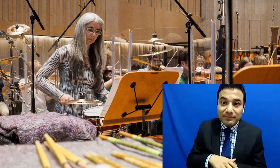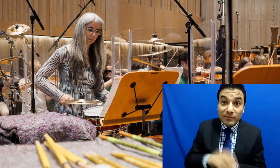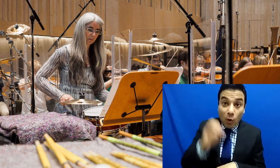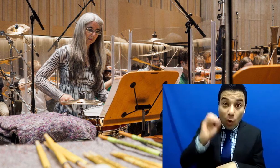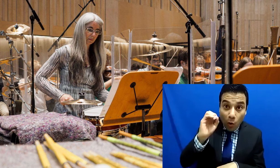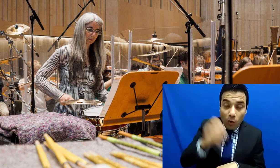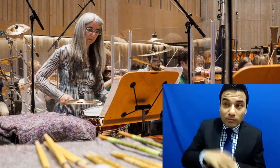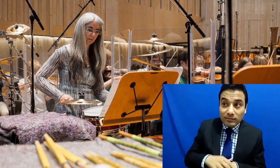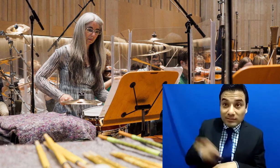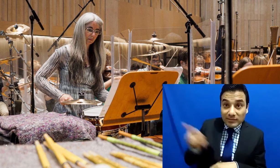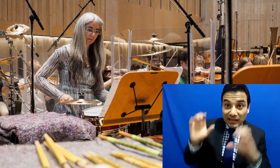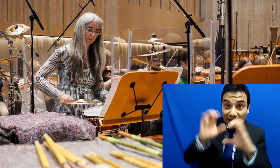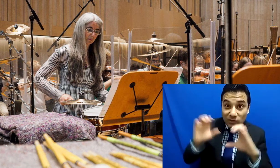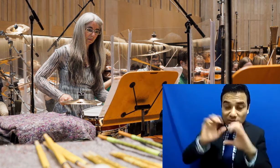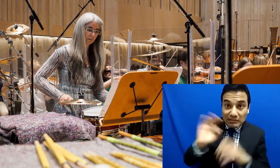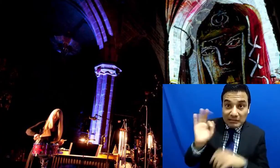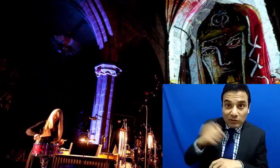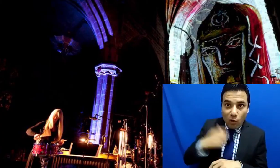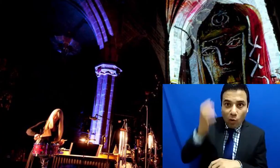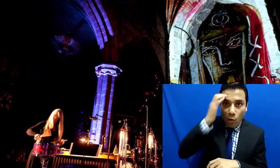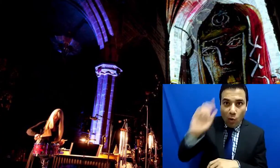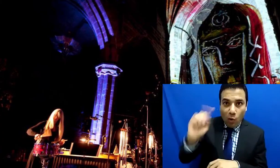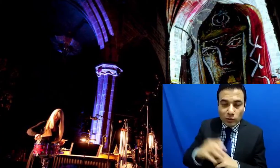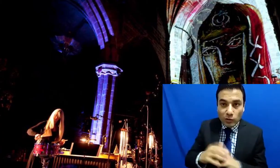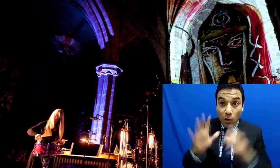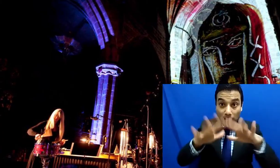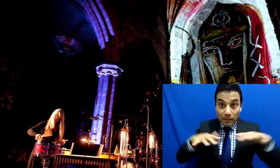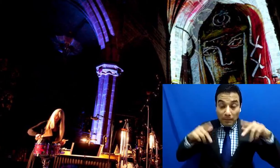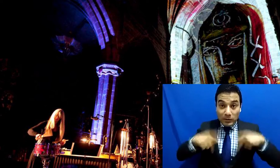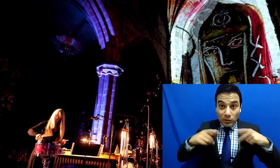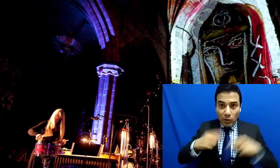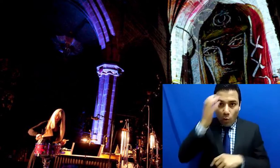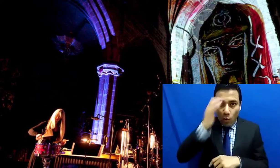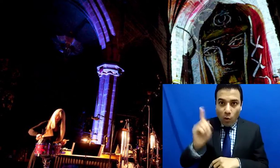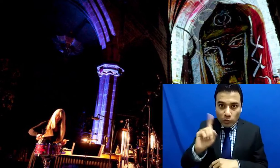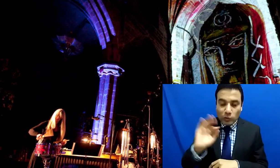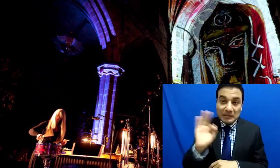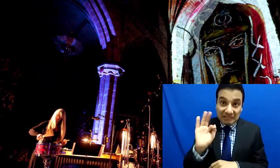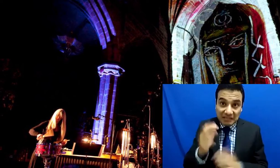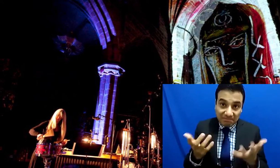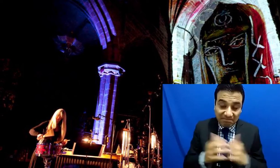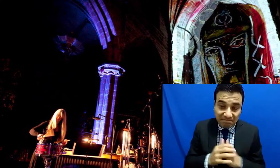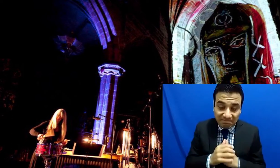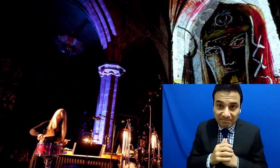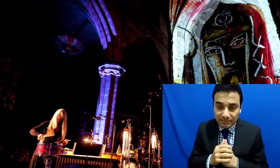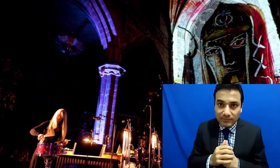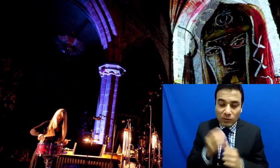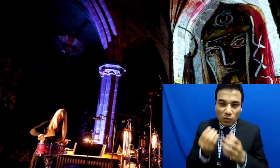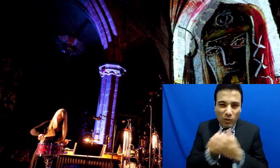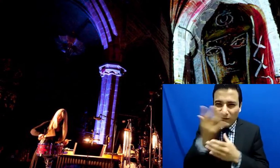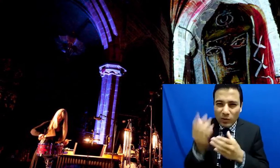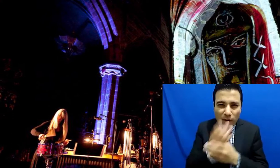un auditorio que no conozco, con un público que no conozco. Entonces hay mucha novedad. Pero